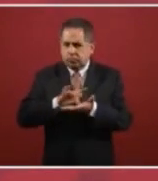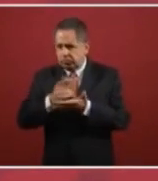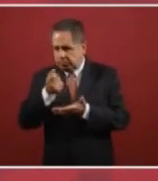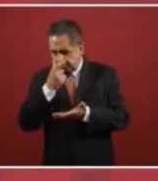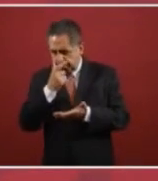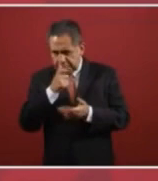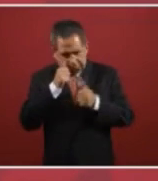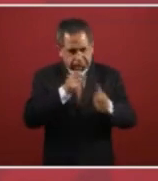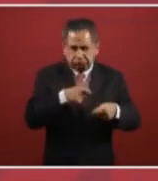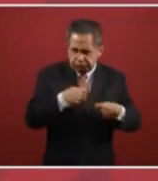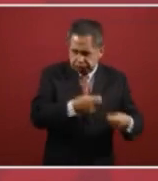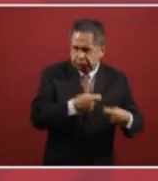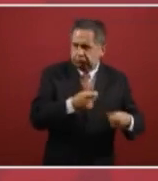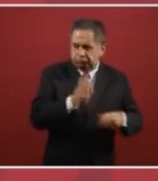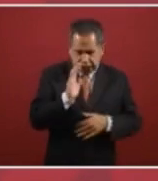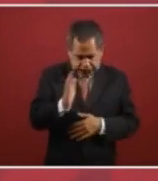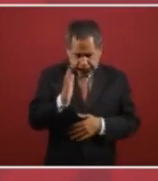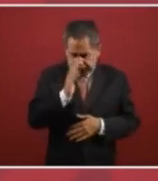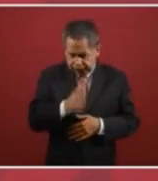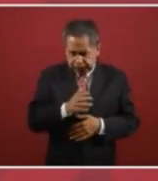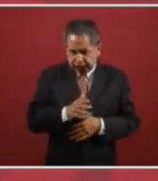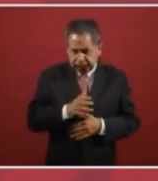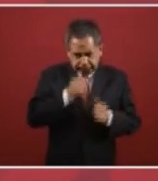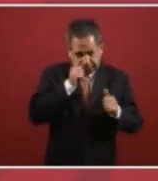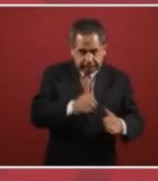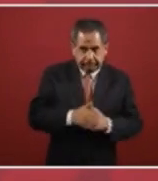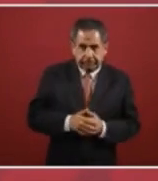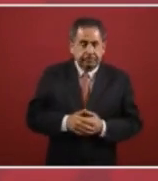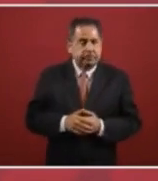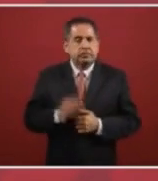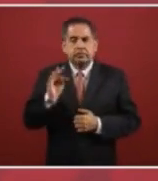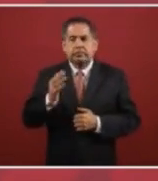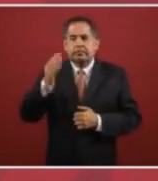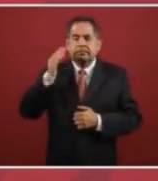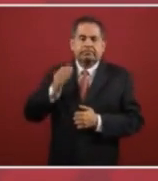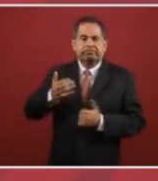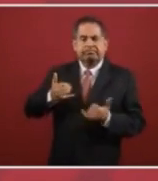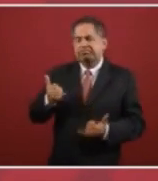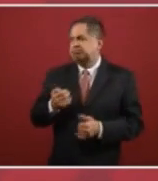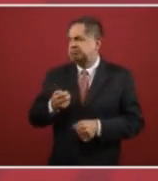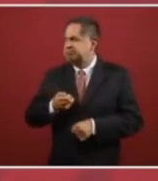si hubo negligencia